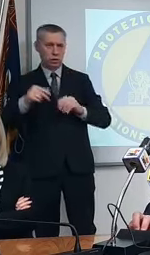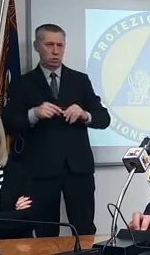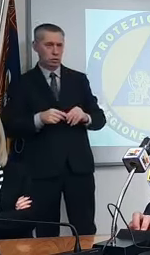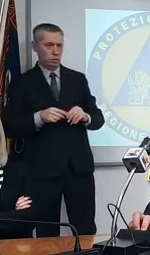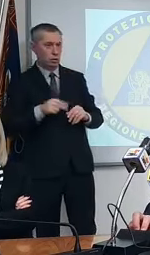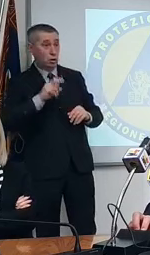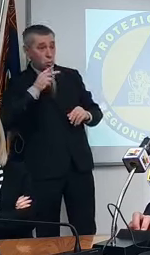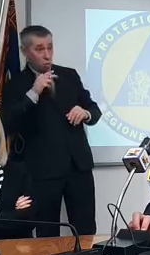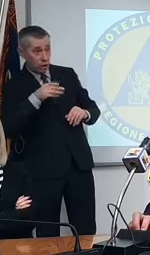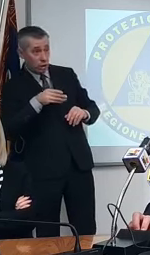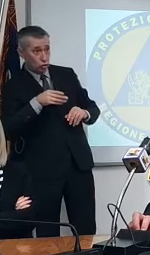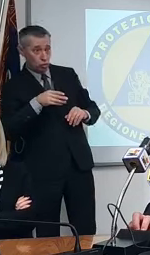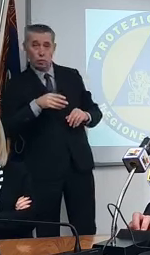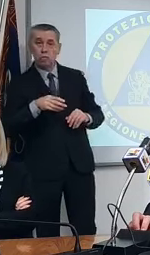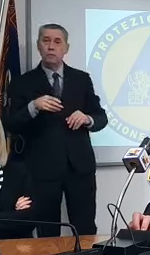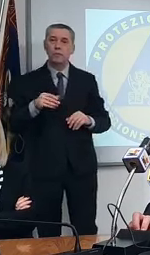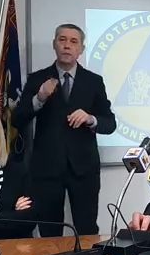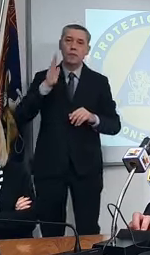sì Carlo ti ricordi